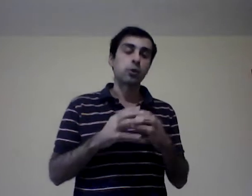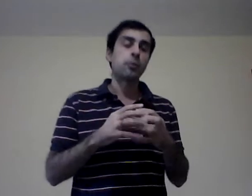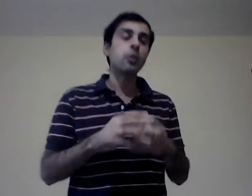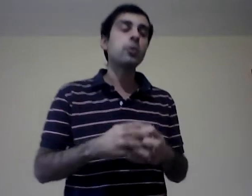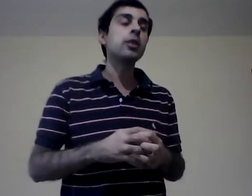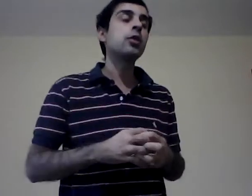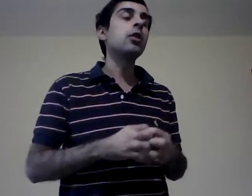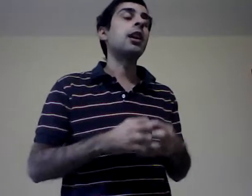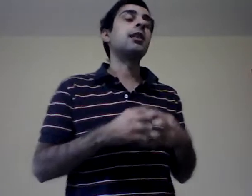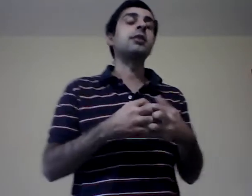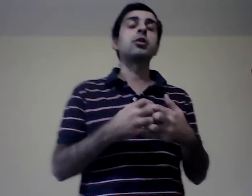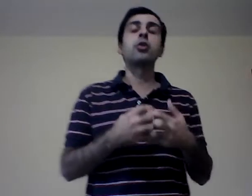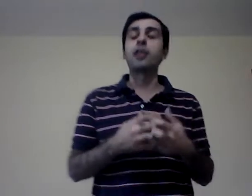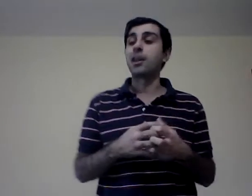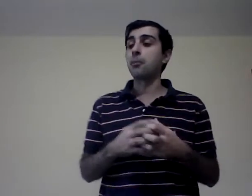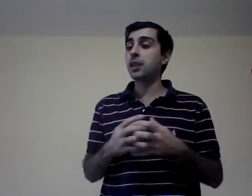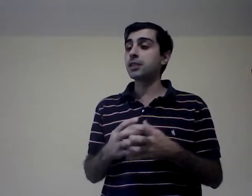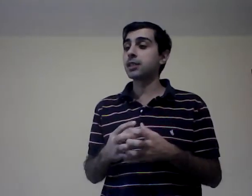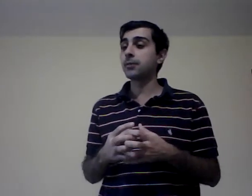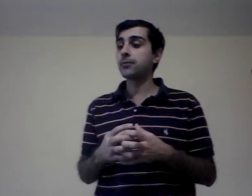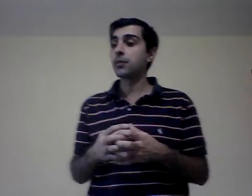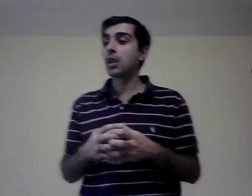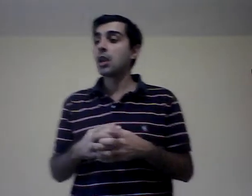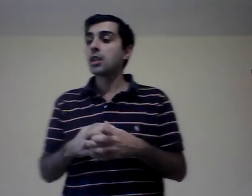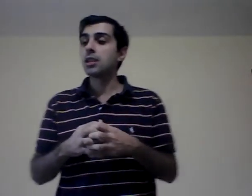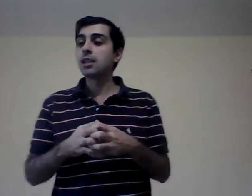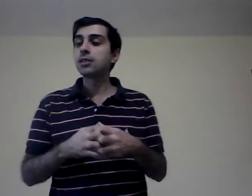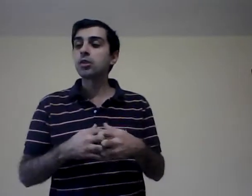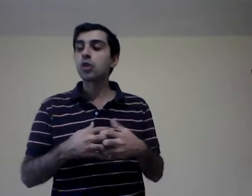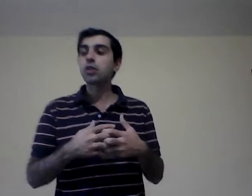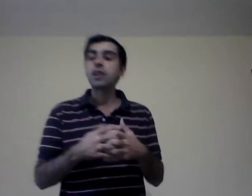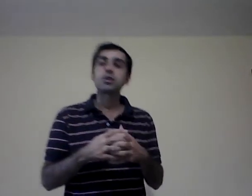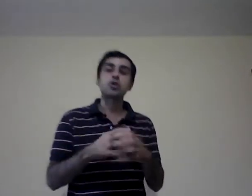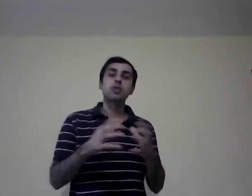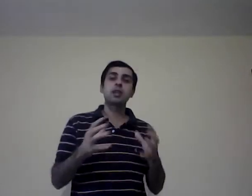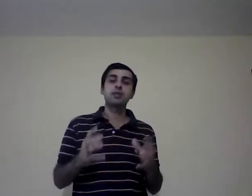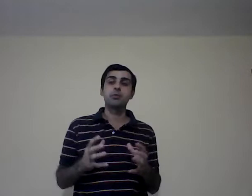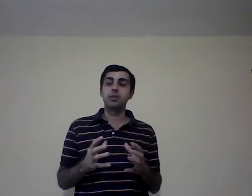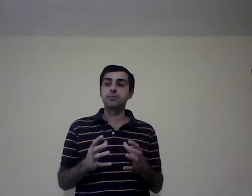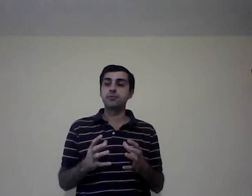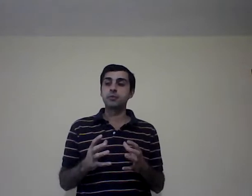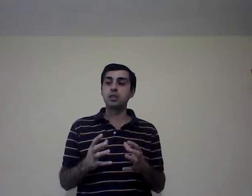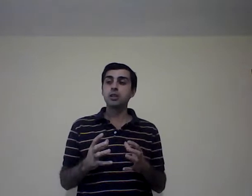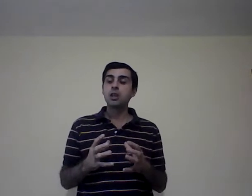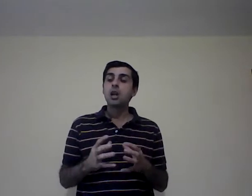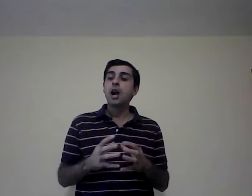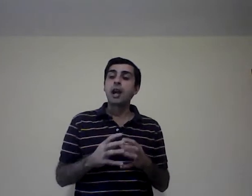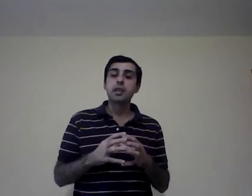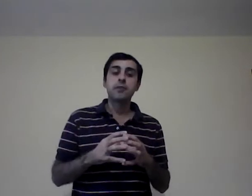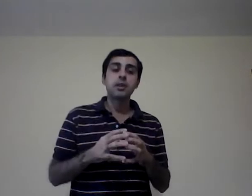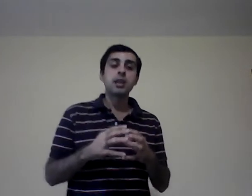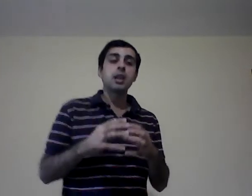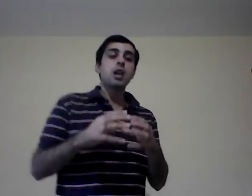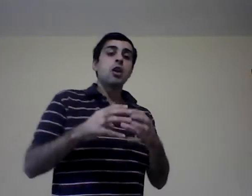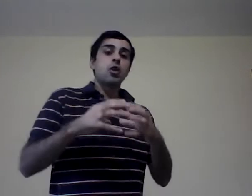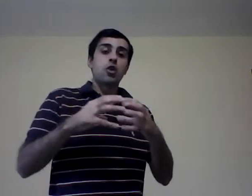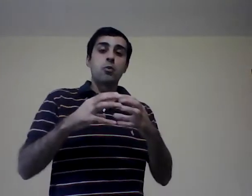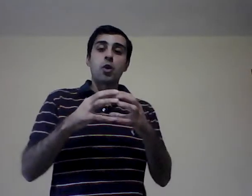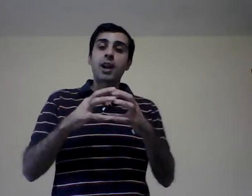público, el sector empresa y el sector de la sociedad civil. ¿Sí? Ahí define cómo cada